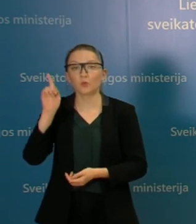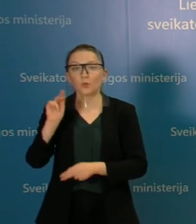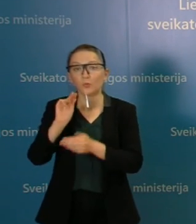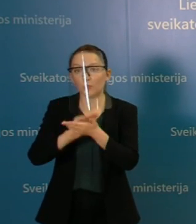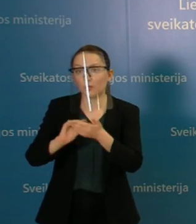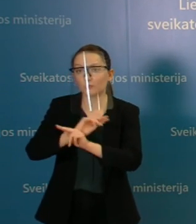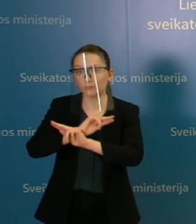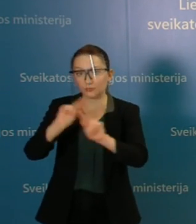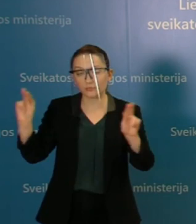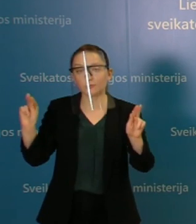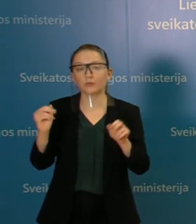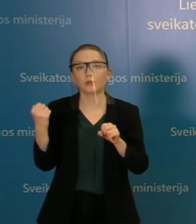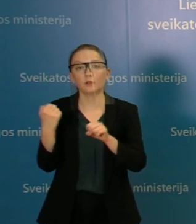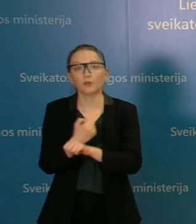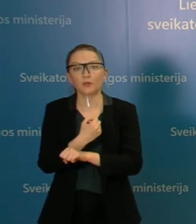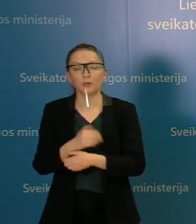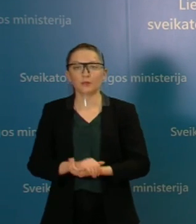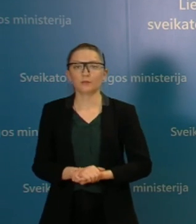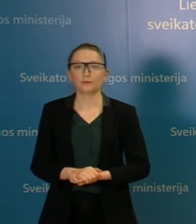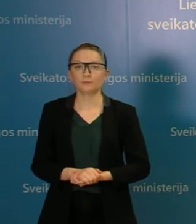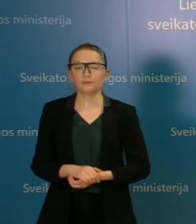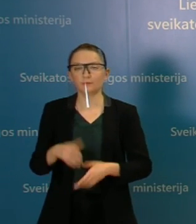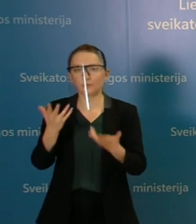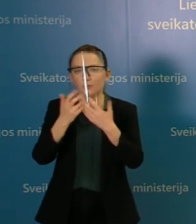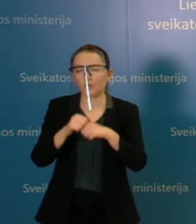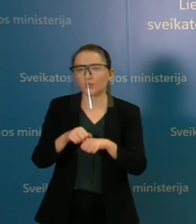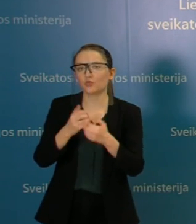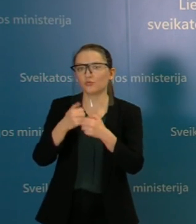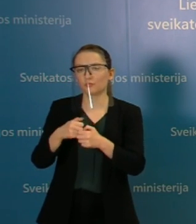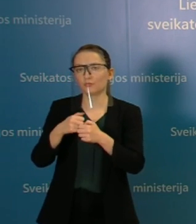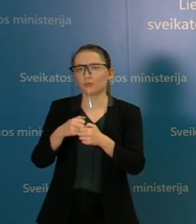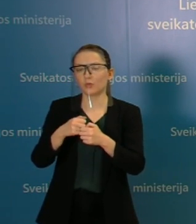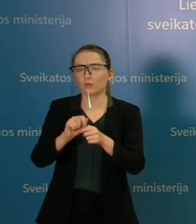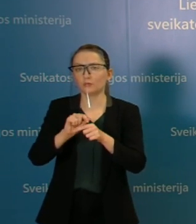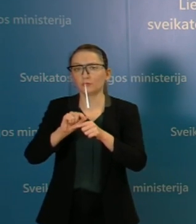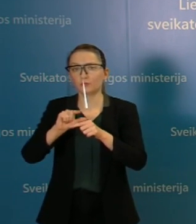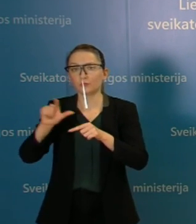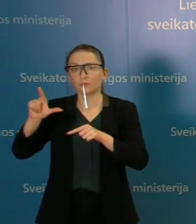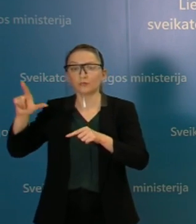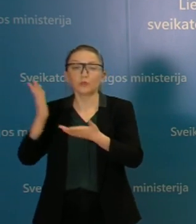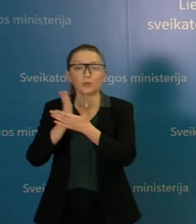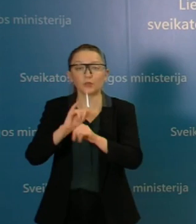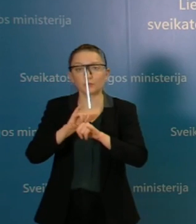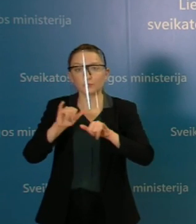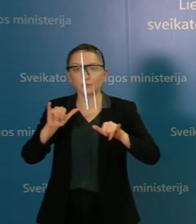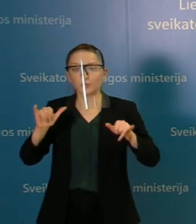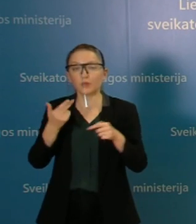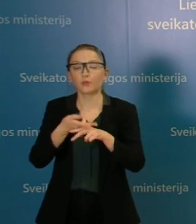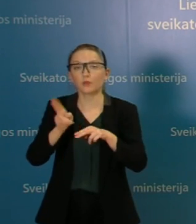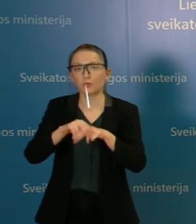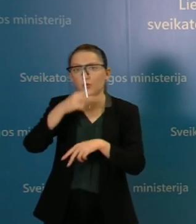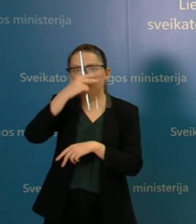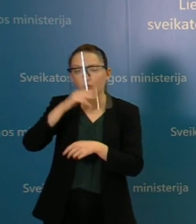pakartoti, kad turime tikrai eksponentinę atveju skaičiaus augimą. Ir nebejotinai Lietuva